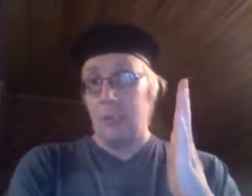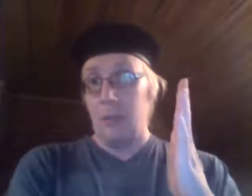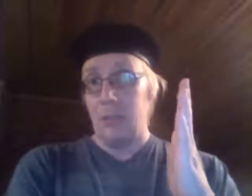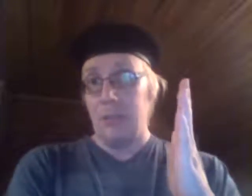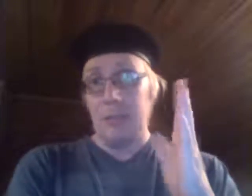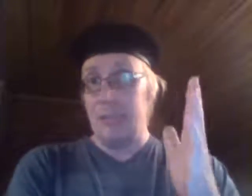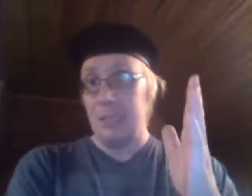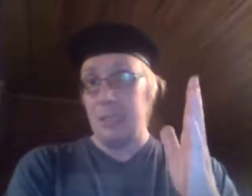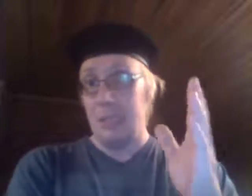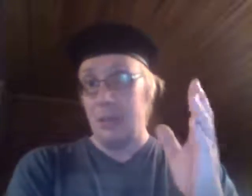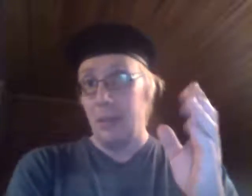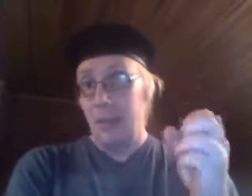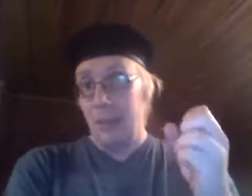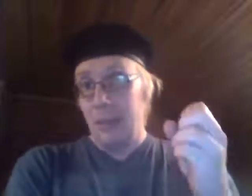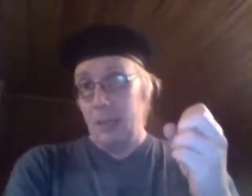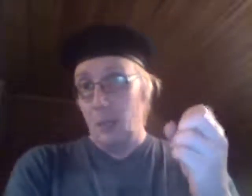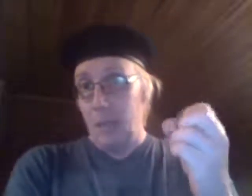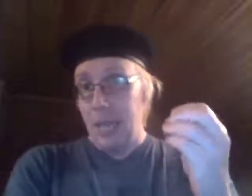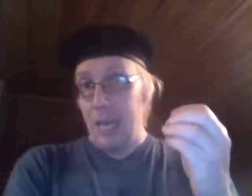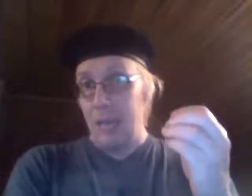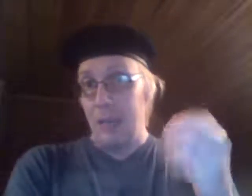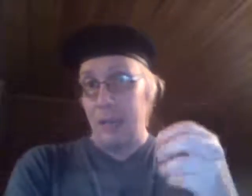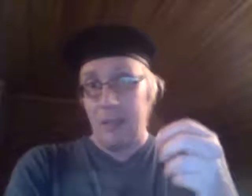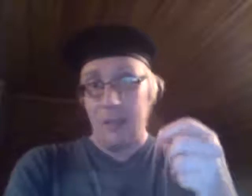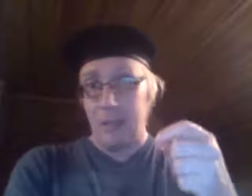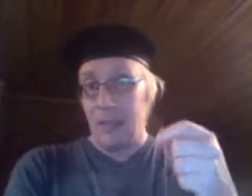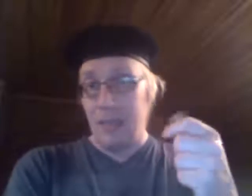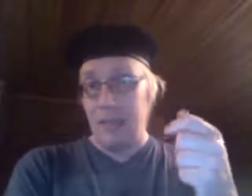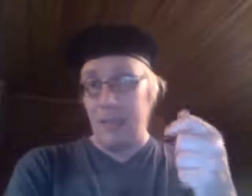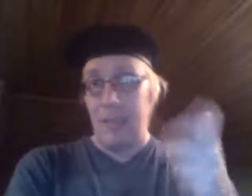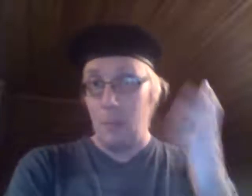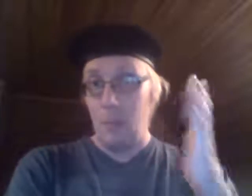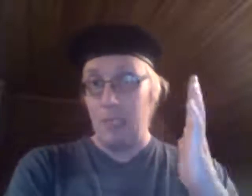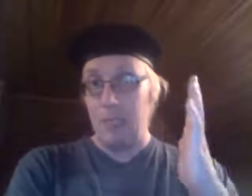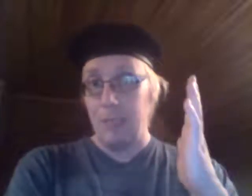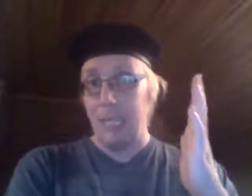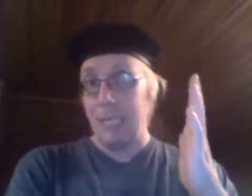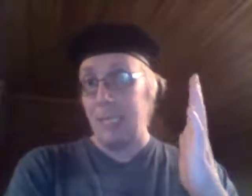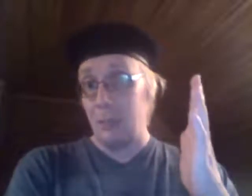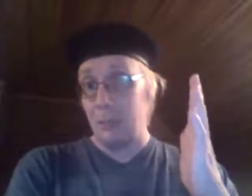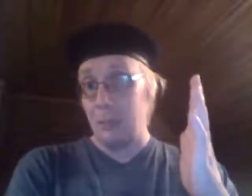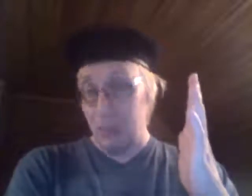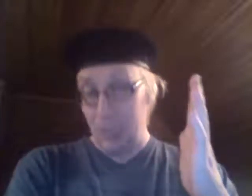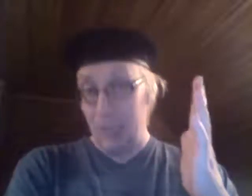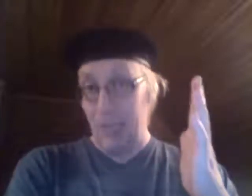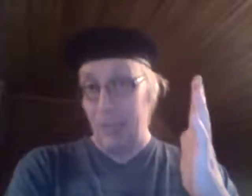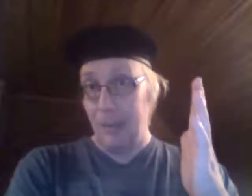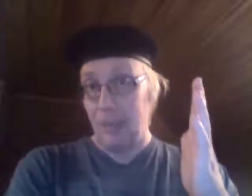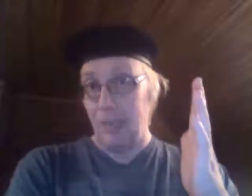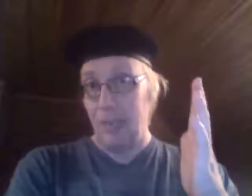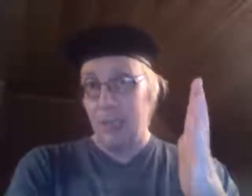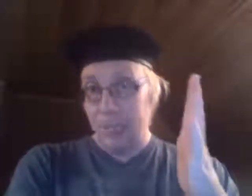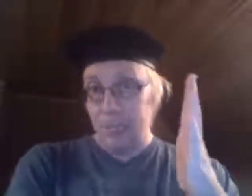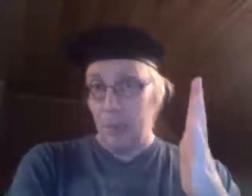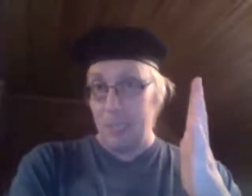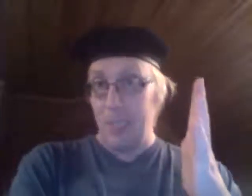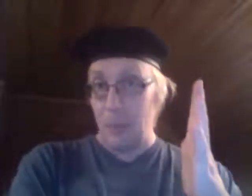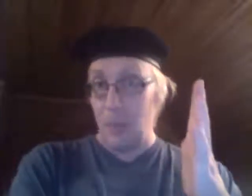kyseenalaissa, eikö se sit sanota, niin ku Kiinan tai Intian ja muut valtavat tehtäät, jotka puskee hiilidioksidia. Eikö silloin pitäisi liikkua